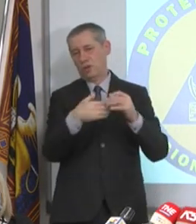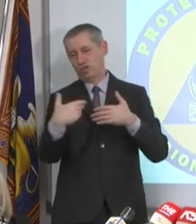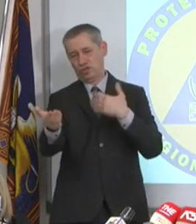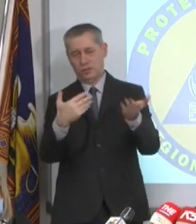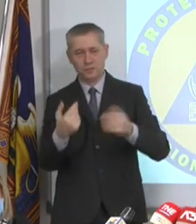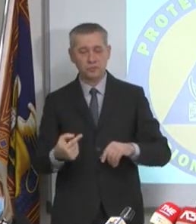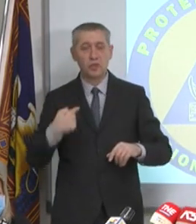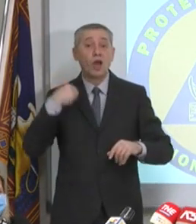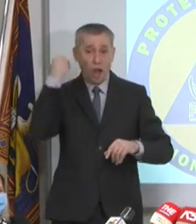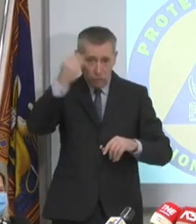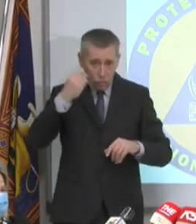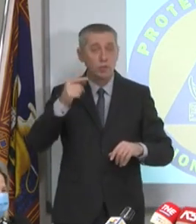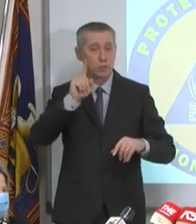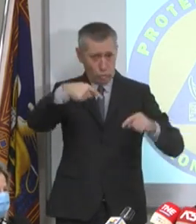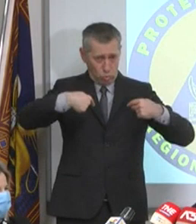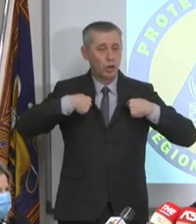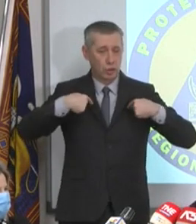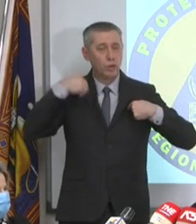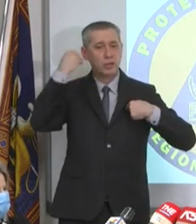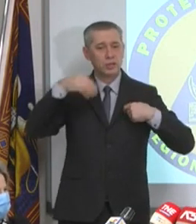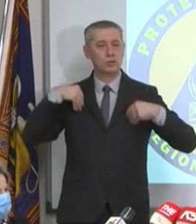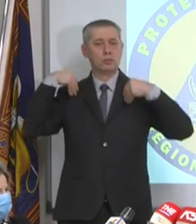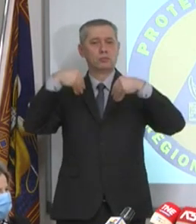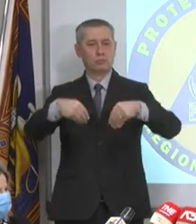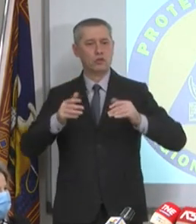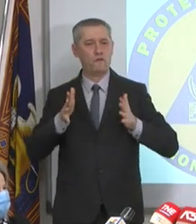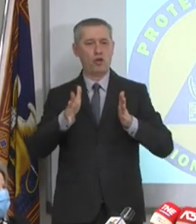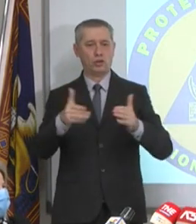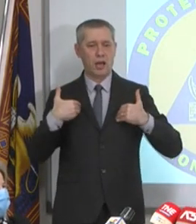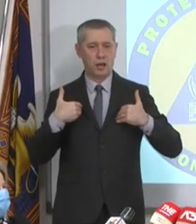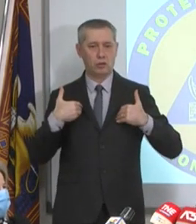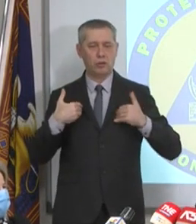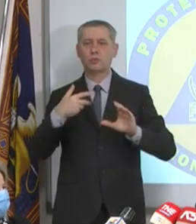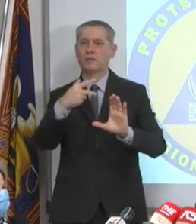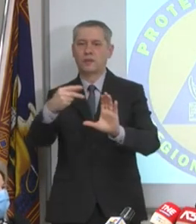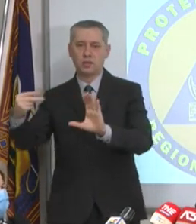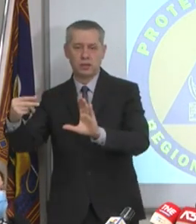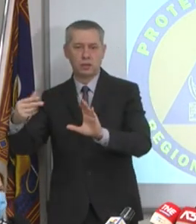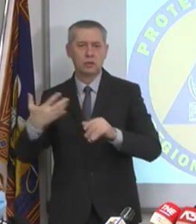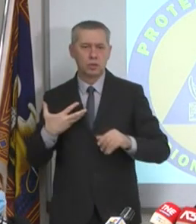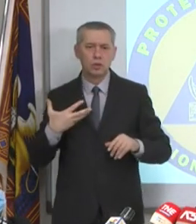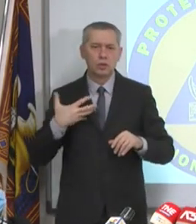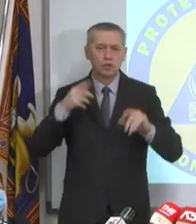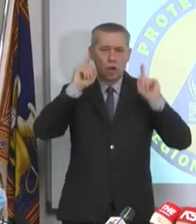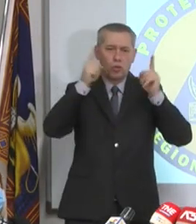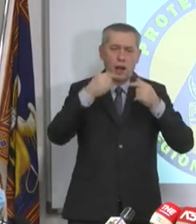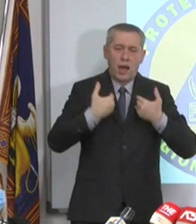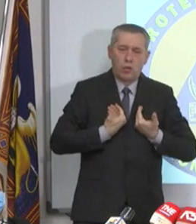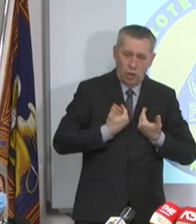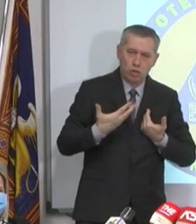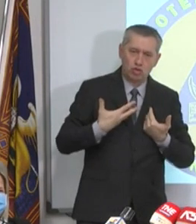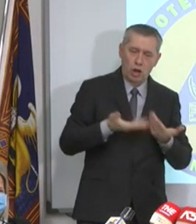Io avevo anche pensato di presentarmi al centro vaccinale a fare le iniezioni, però poi ho pensato, ho una laurea, smentisco me stesso o no?